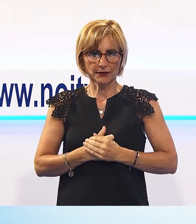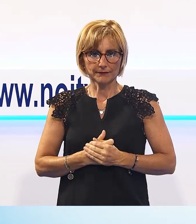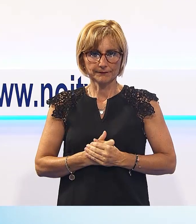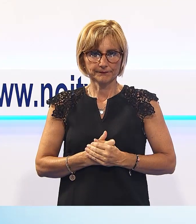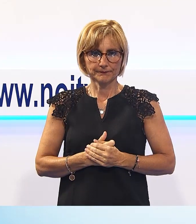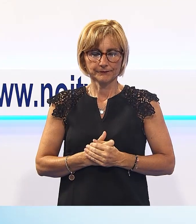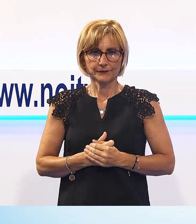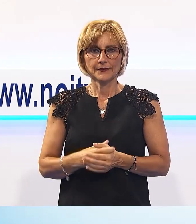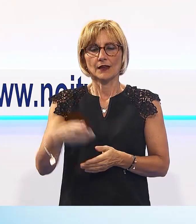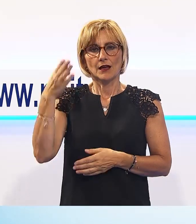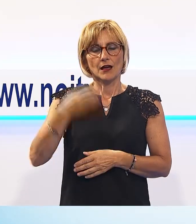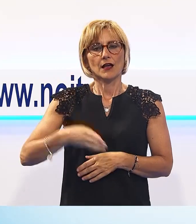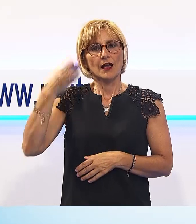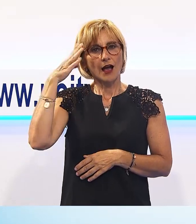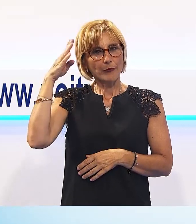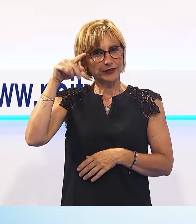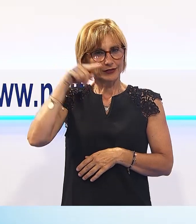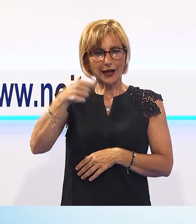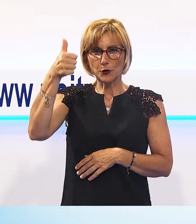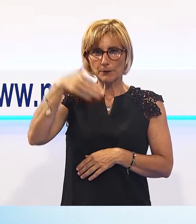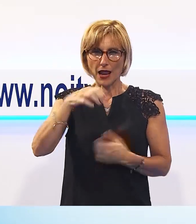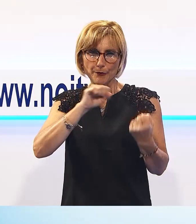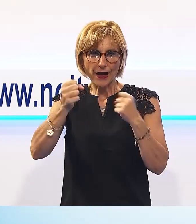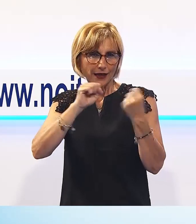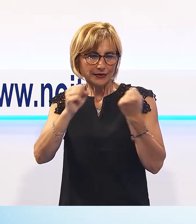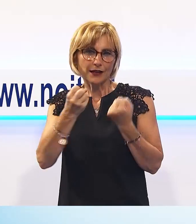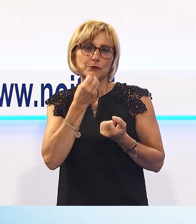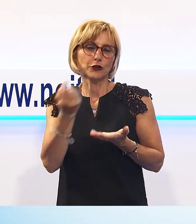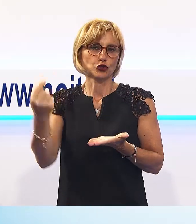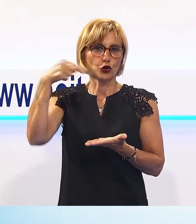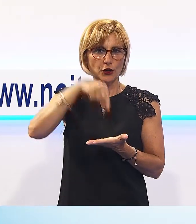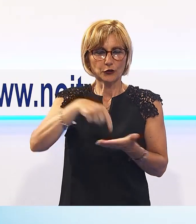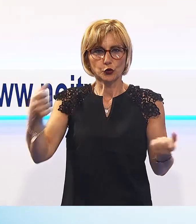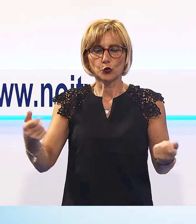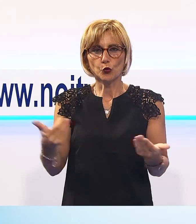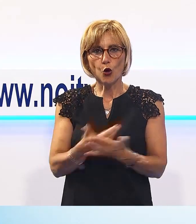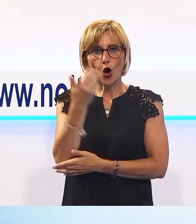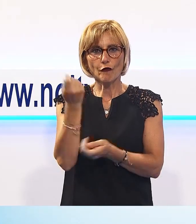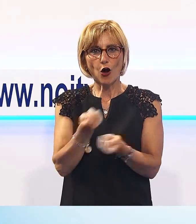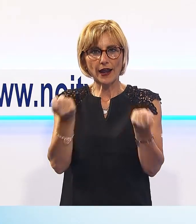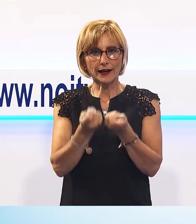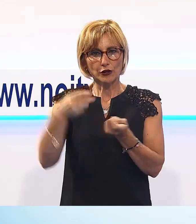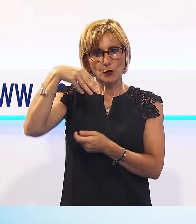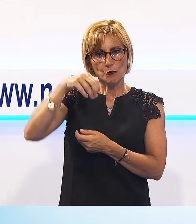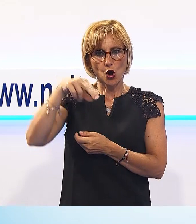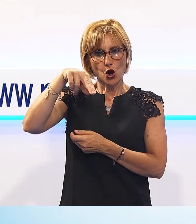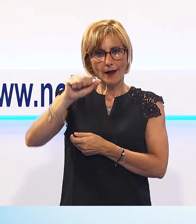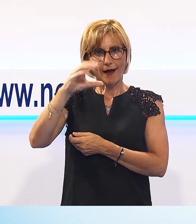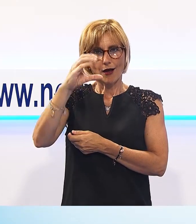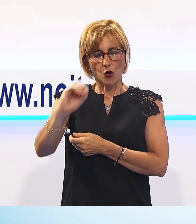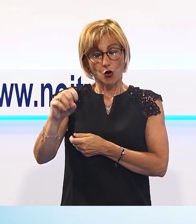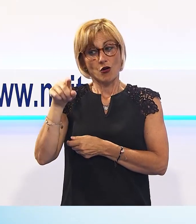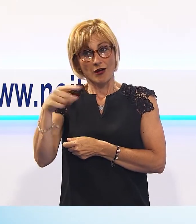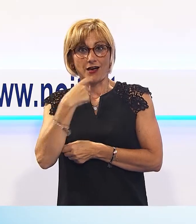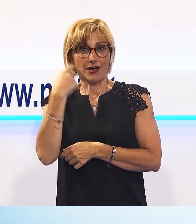Bentornato capitano di mille battaglie, la lucchese ha presentato il nuovo allenatore Francesco Monaco, un sogno essere qui, le prime